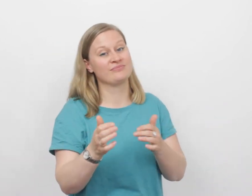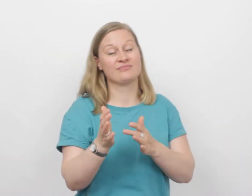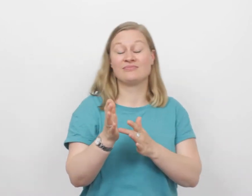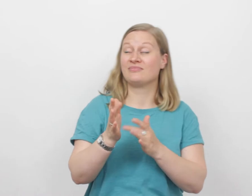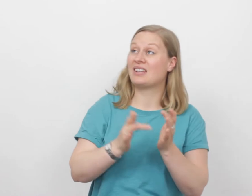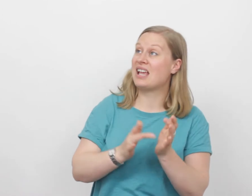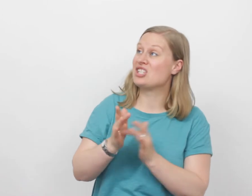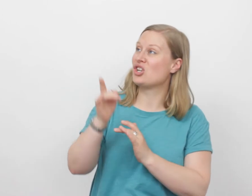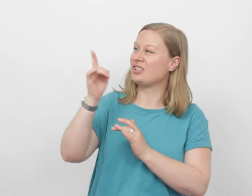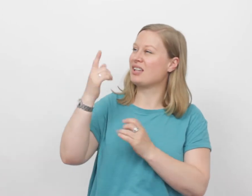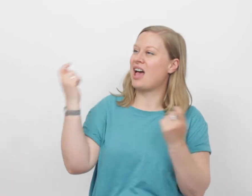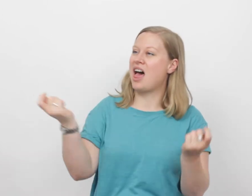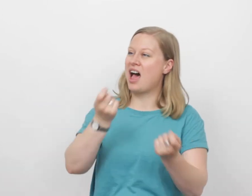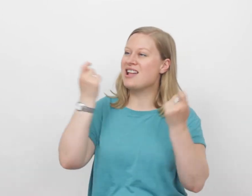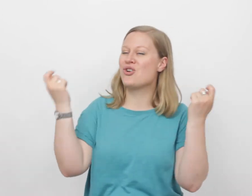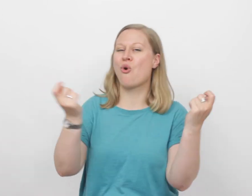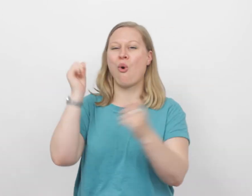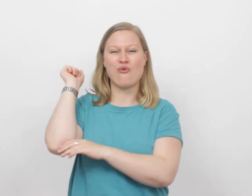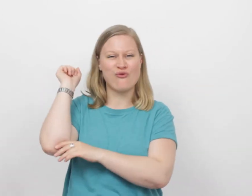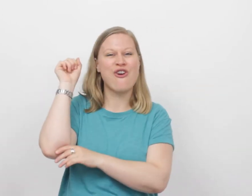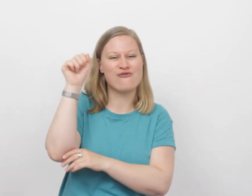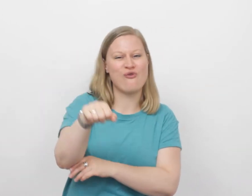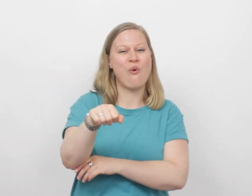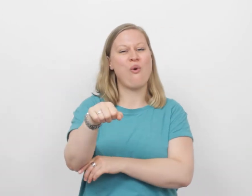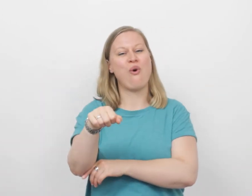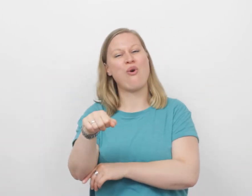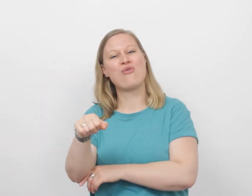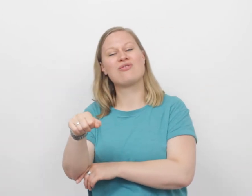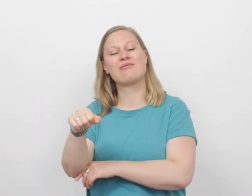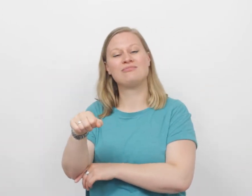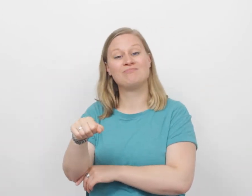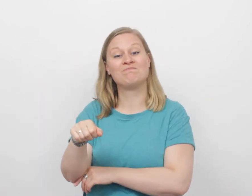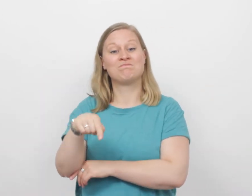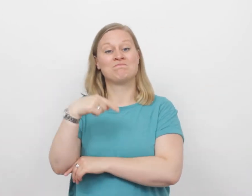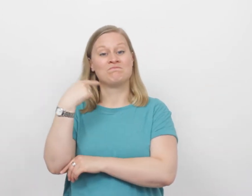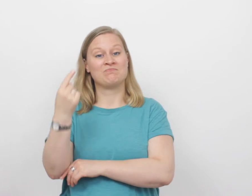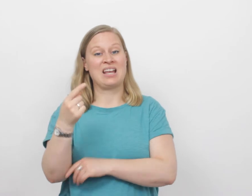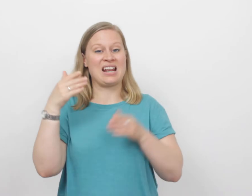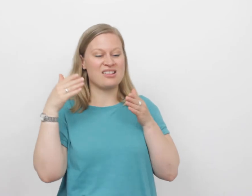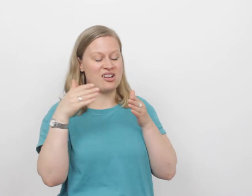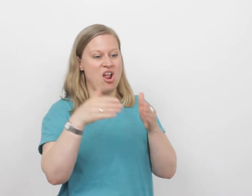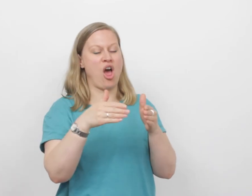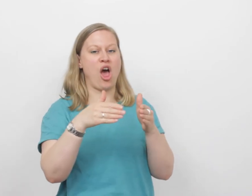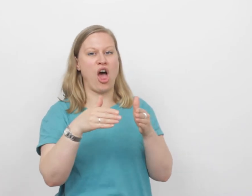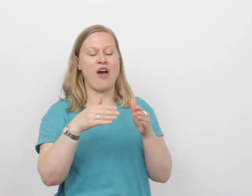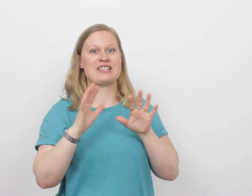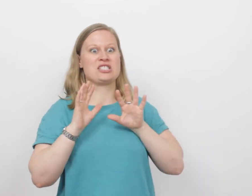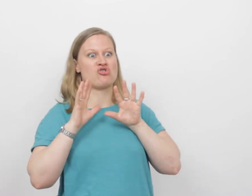Jezus, hij overwon En het graf is